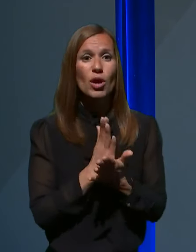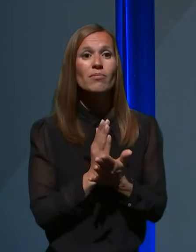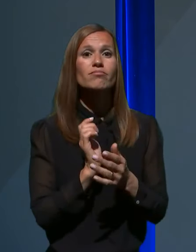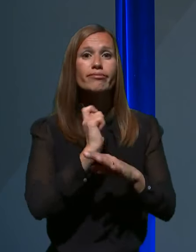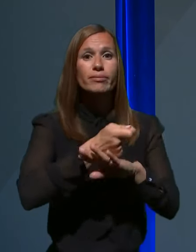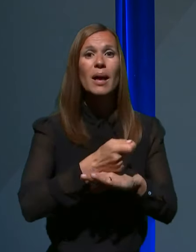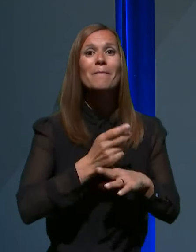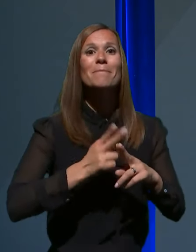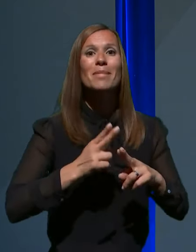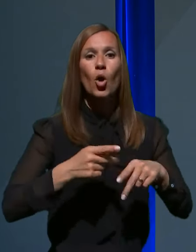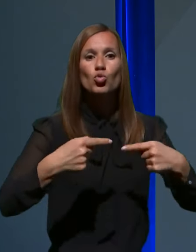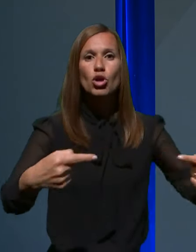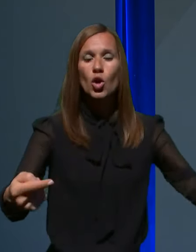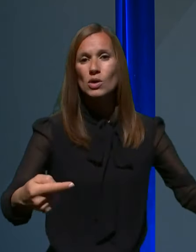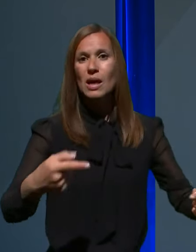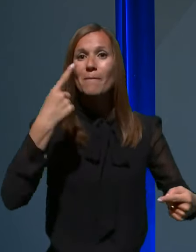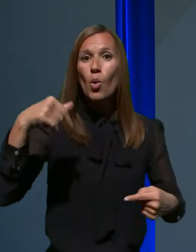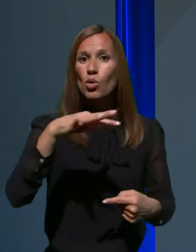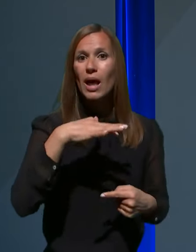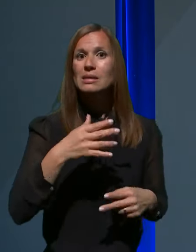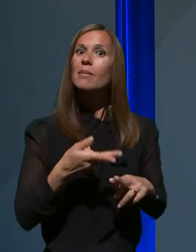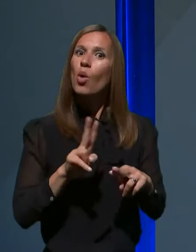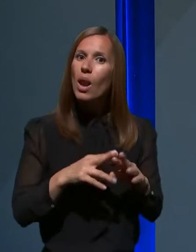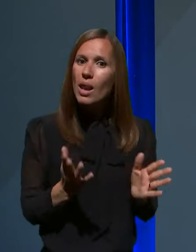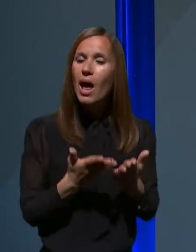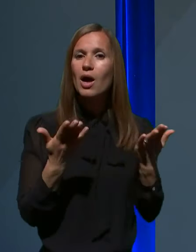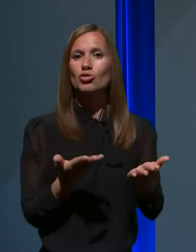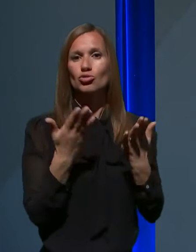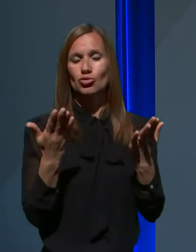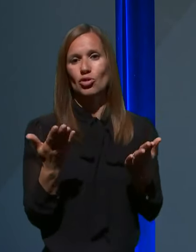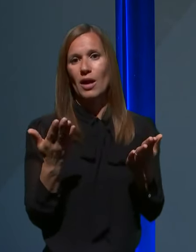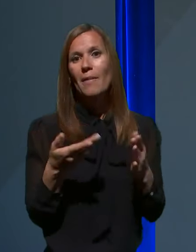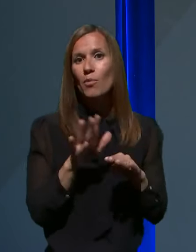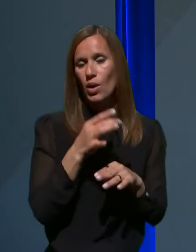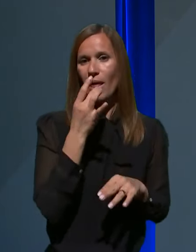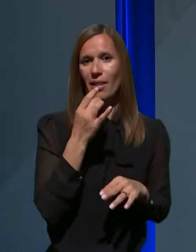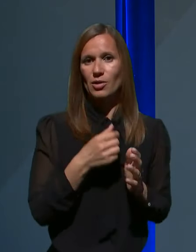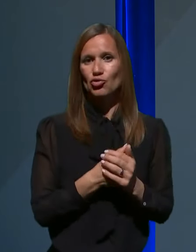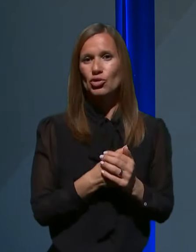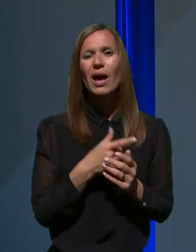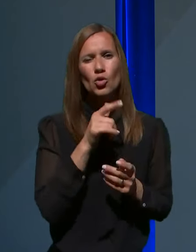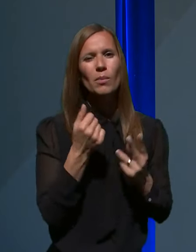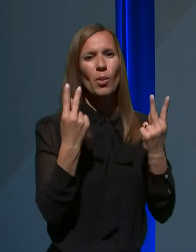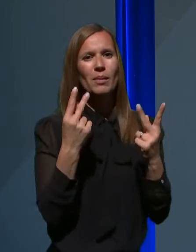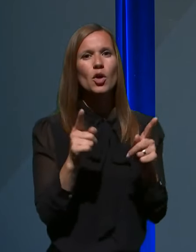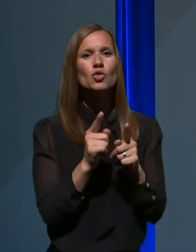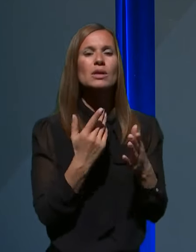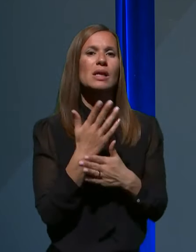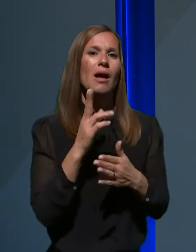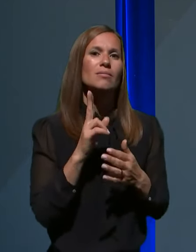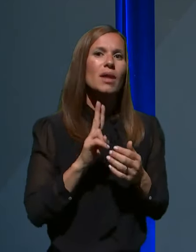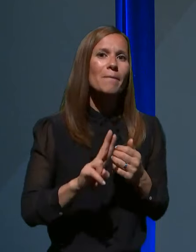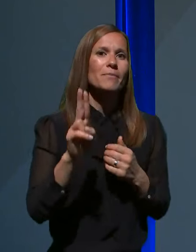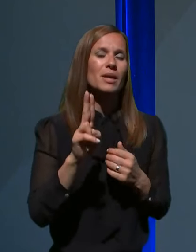bo bistveno lažja, bistveno natančnejša in je pa pomembna tudi za bodoče ravnanje, sveda